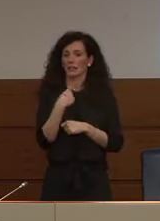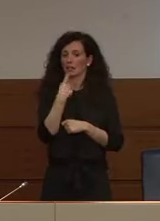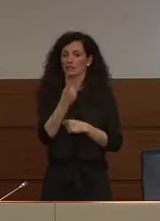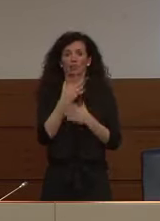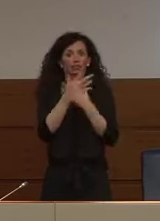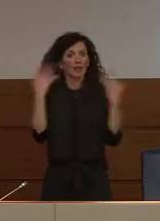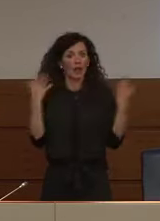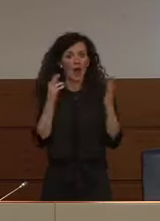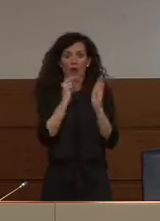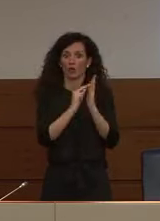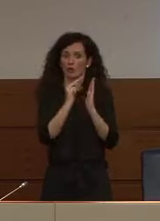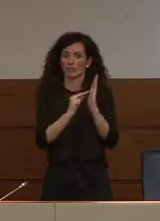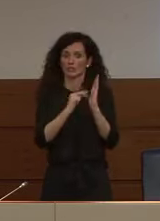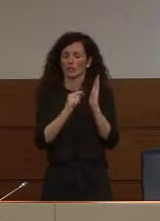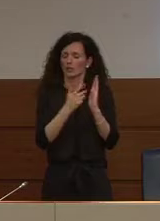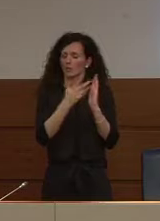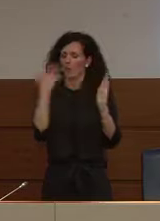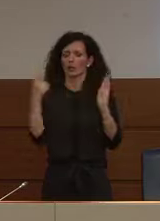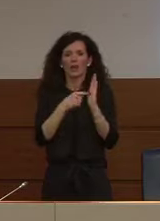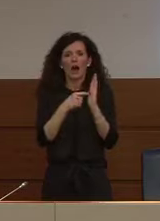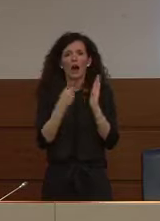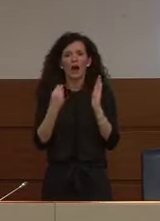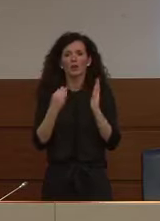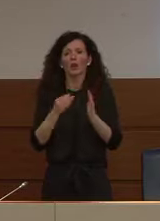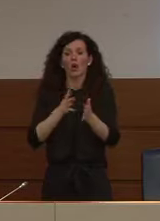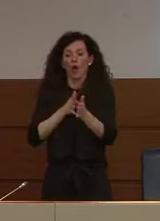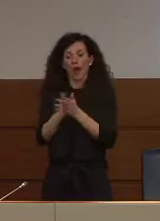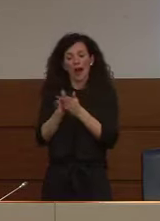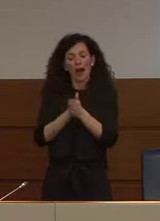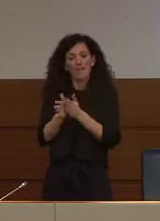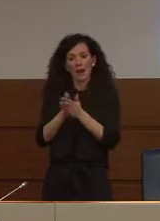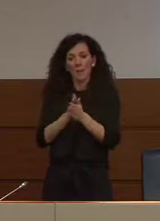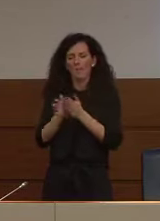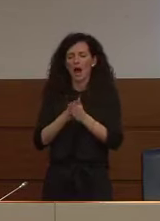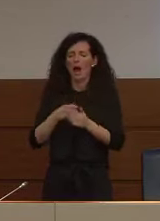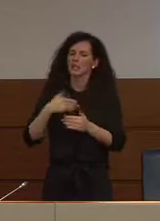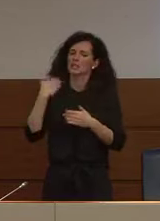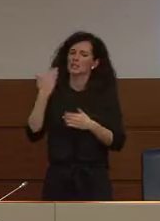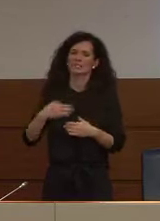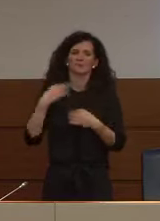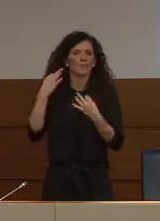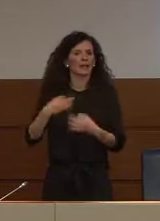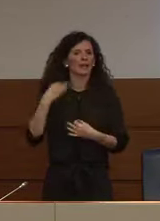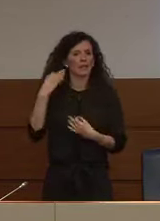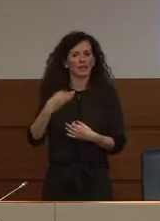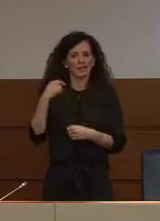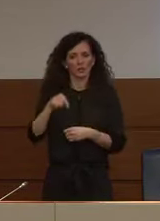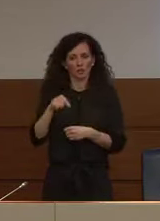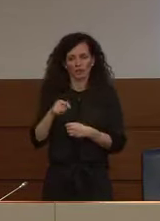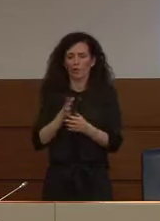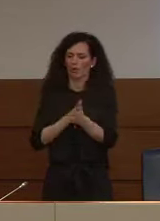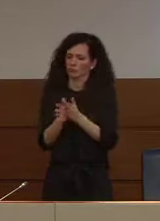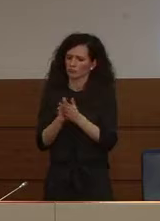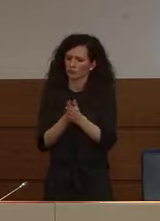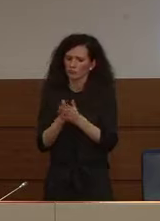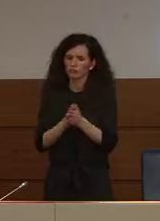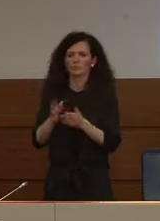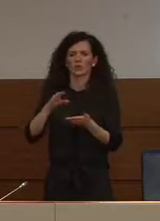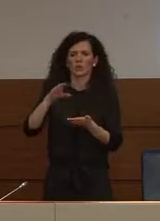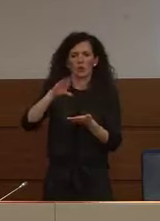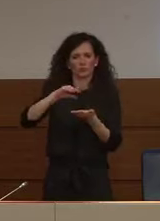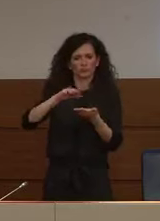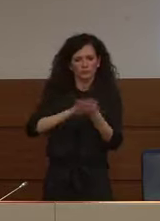l'importanza del lavarsi frequentemente le mani del usare soluzioni